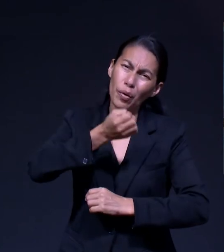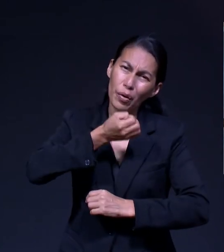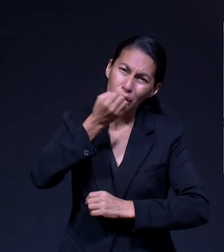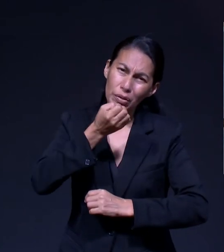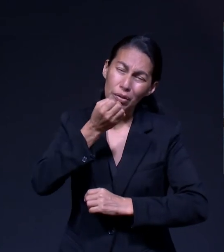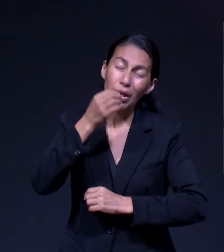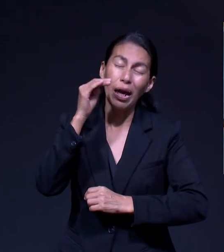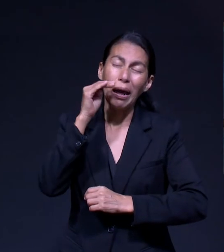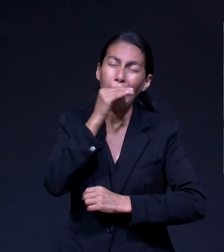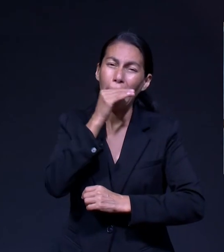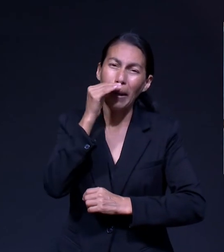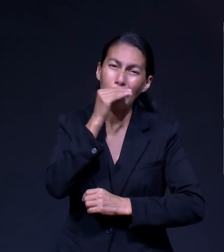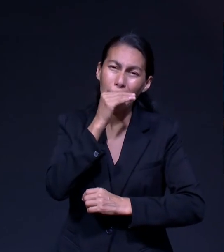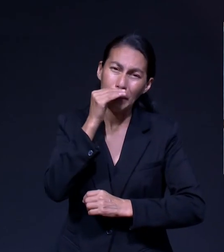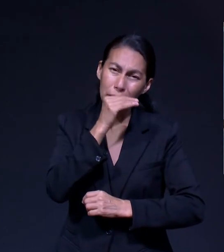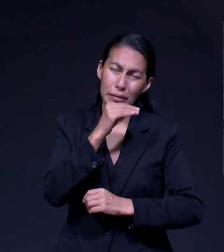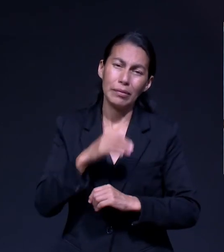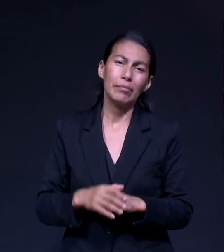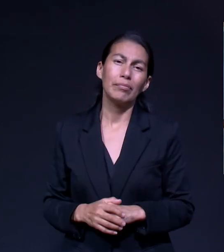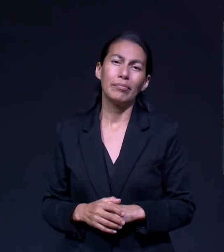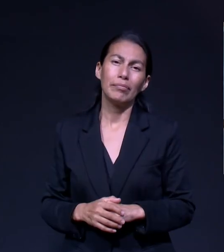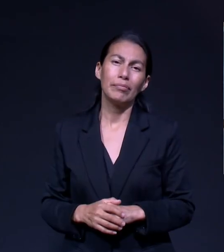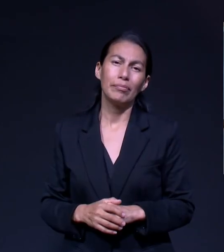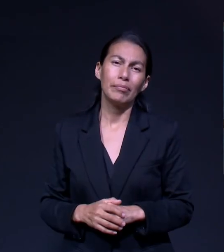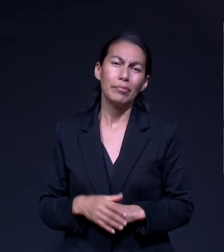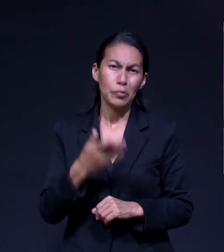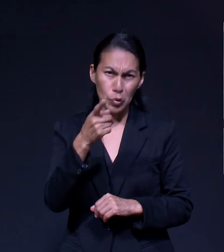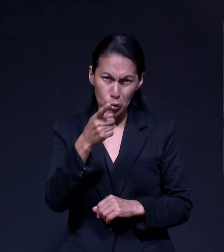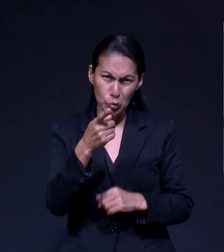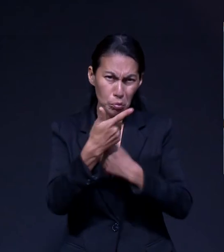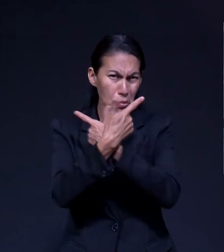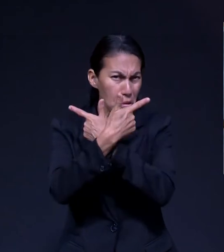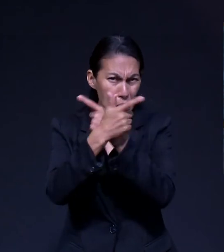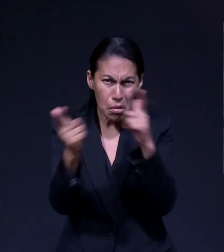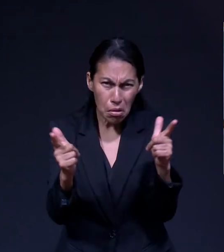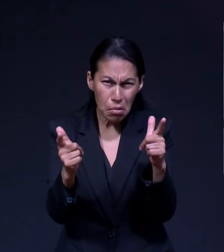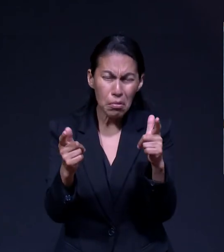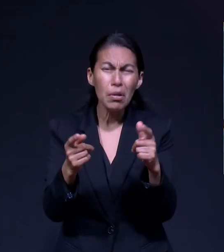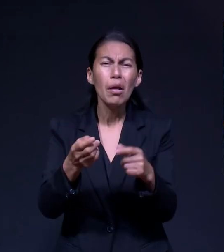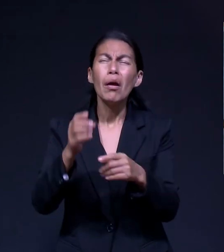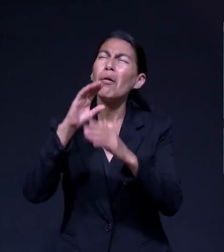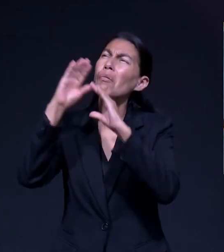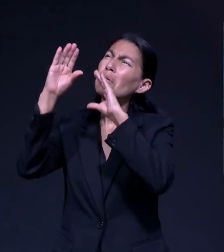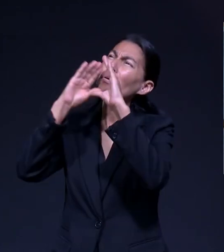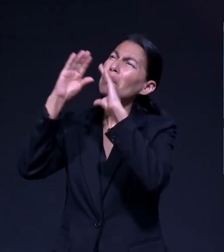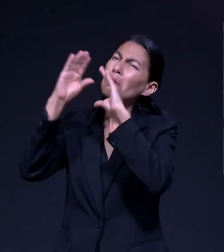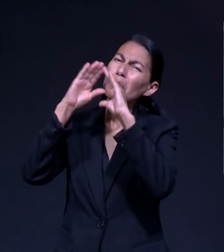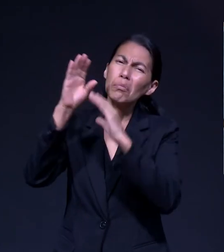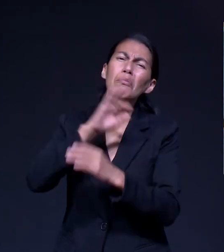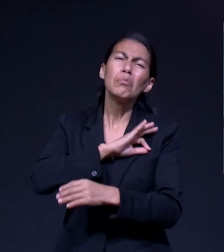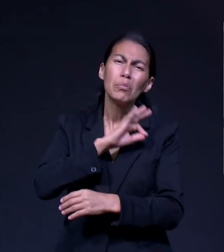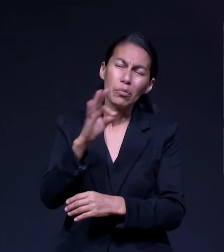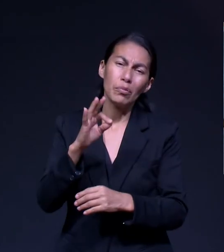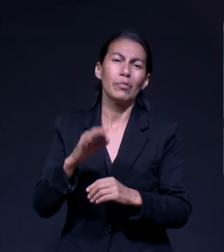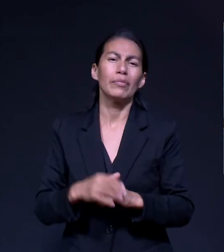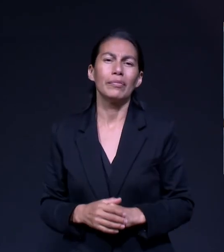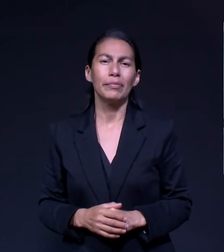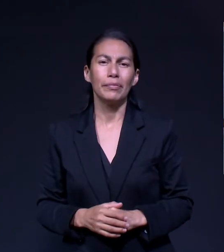Gratis Y en todo tiempo Para que tu puedas Comunicarte con él La sangre De